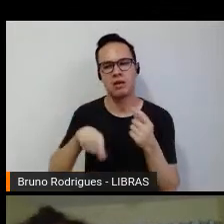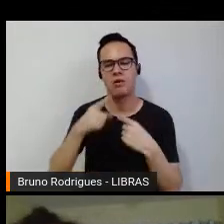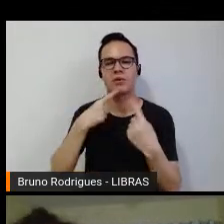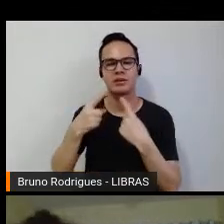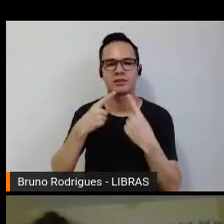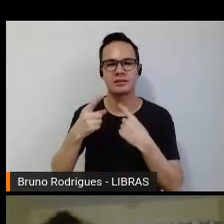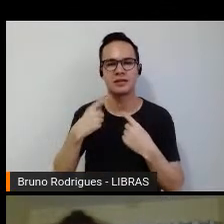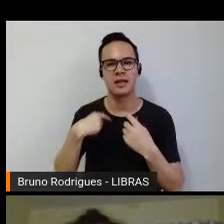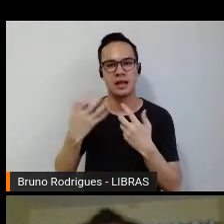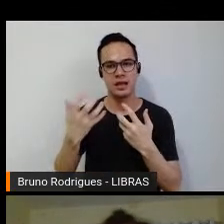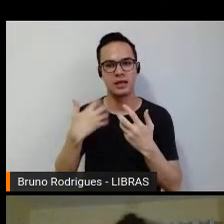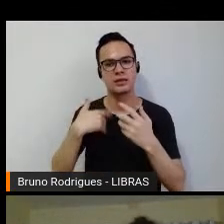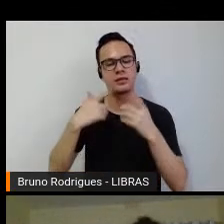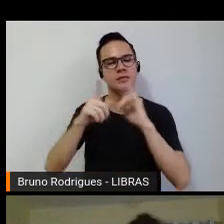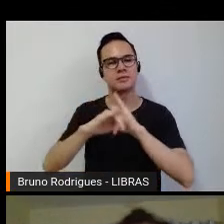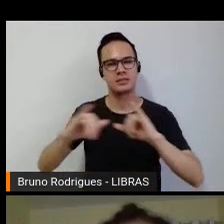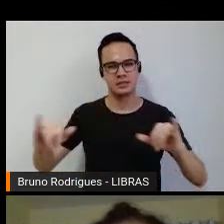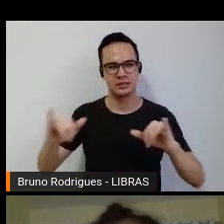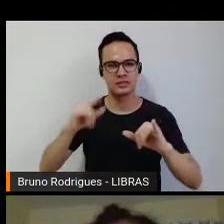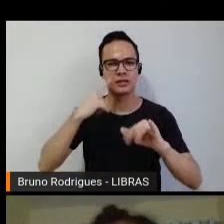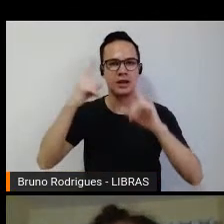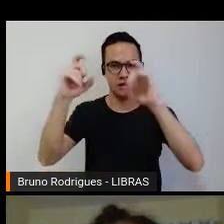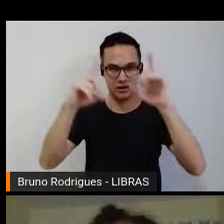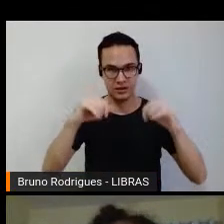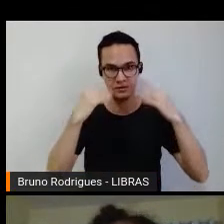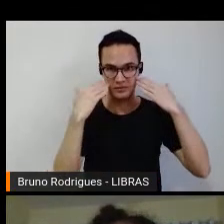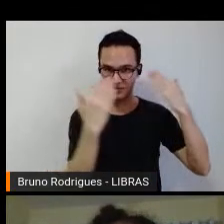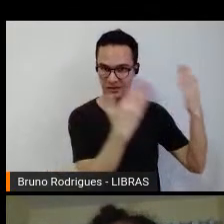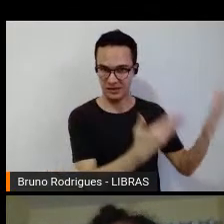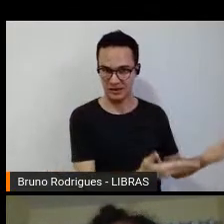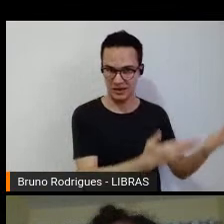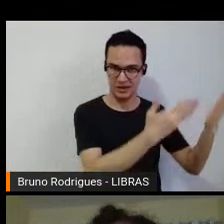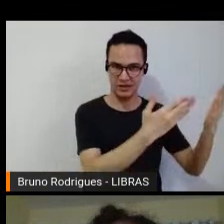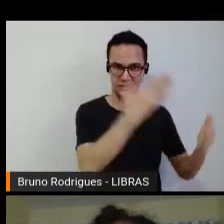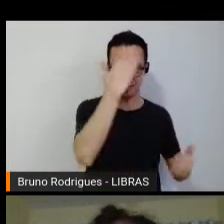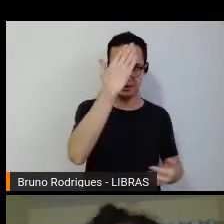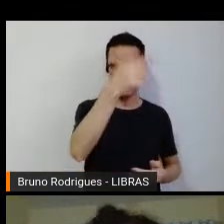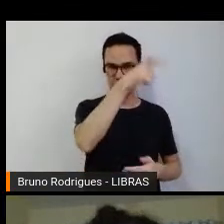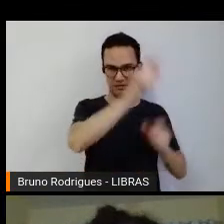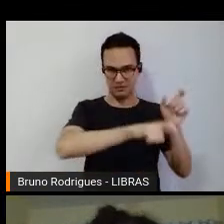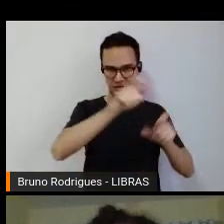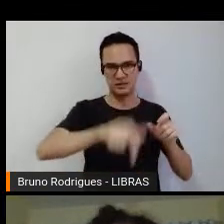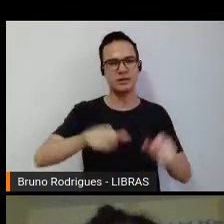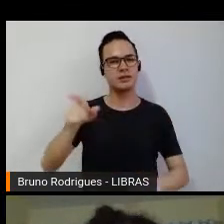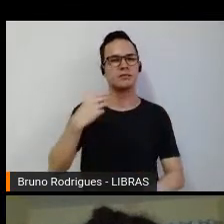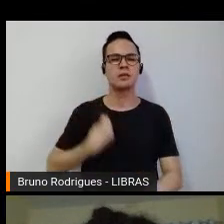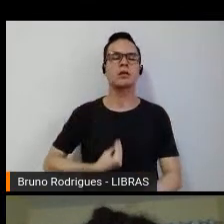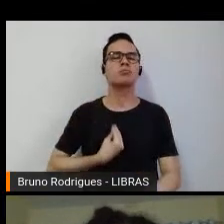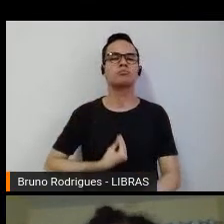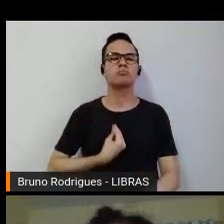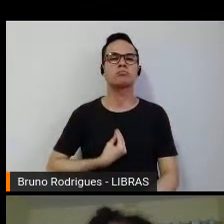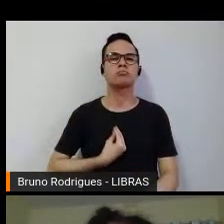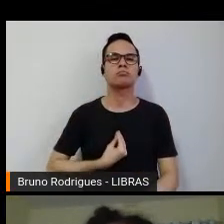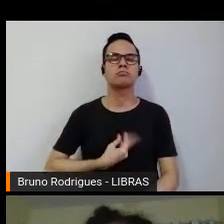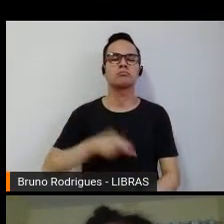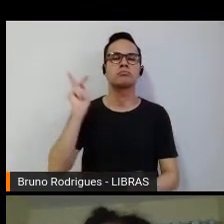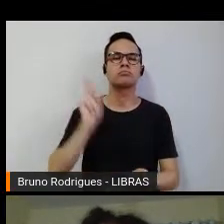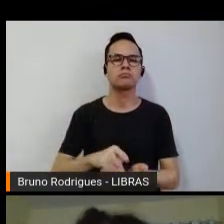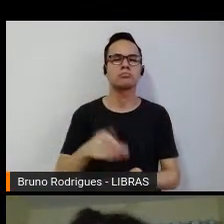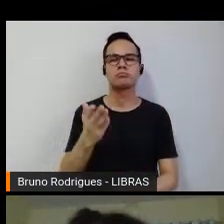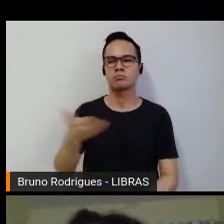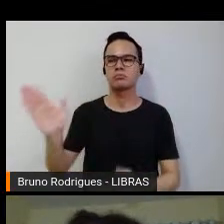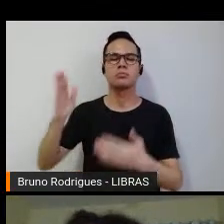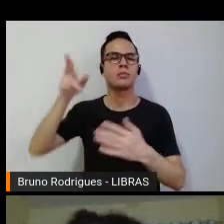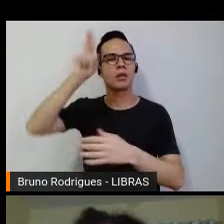eu queria só fazer o registro dessas imagens para vocês saberem que essas pessoas existem, existiram, e elas estão aí para